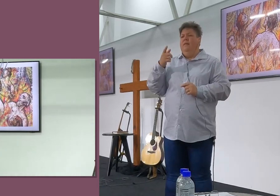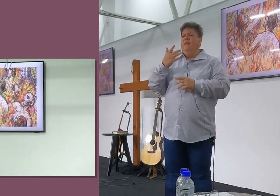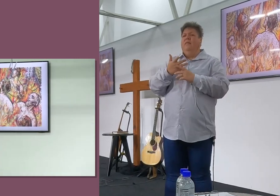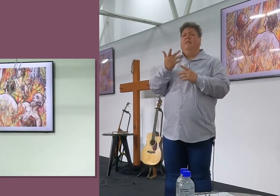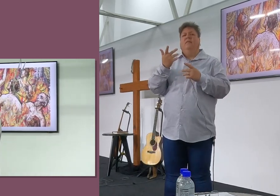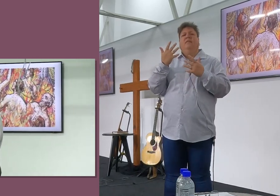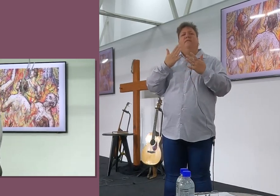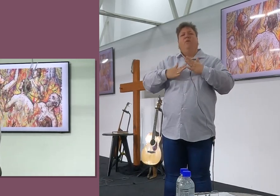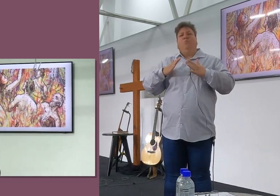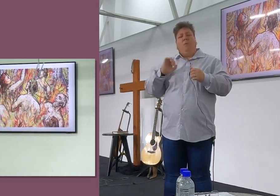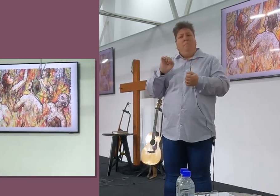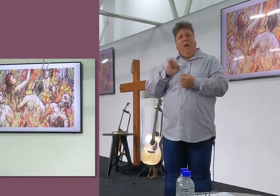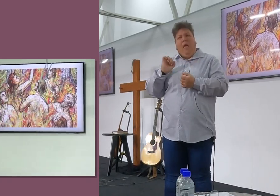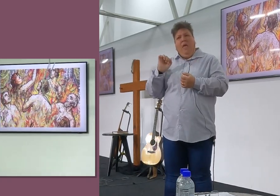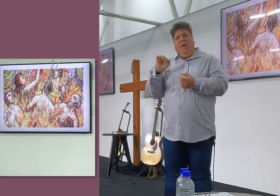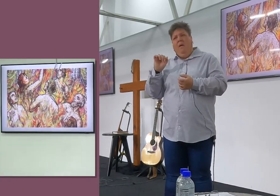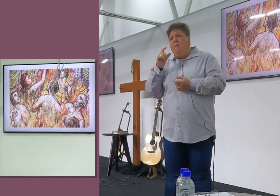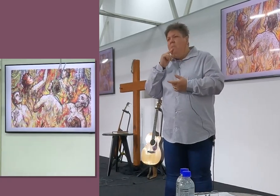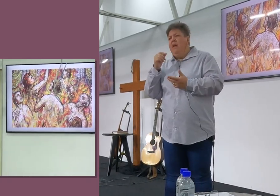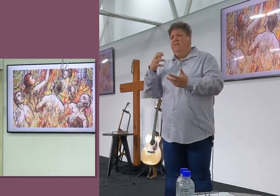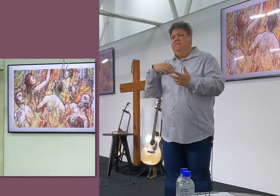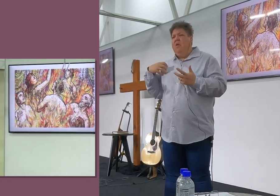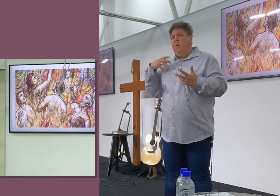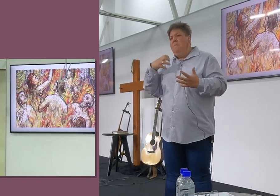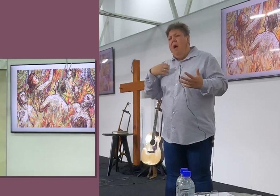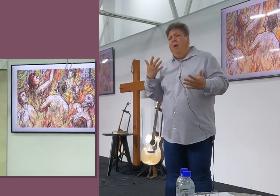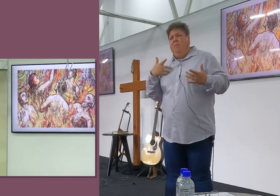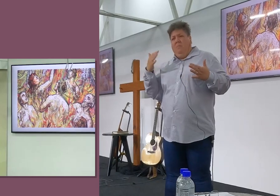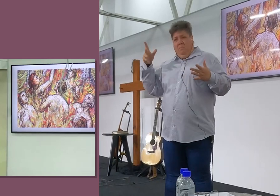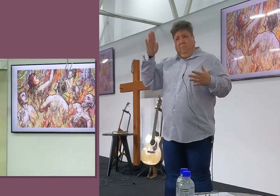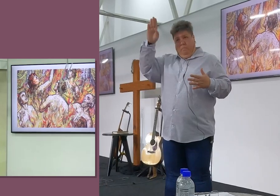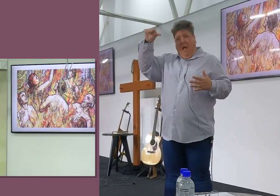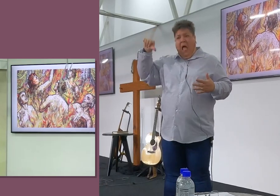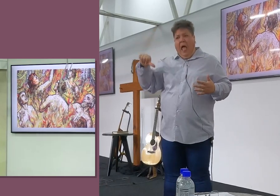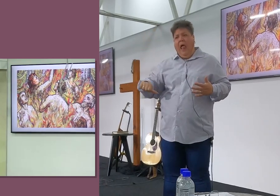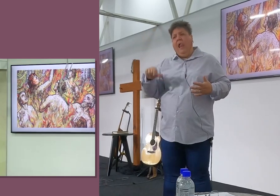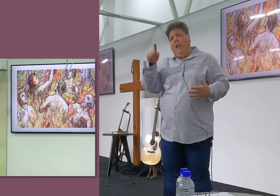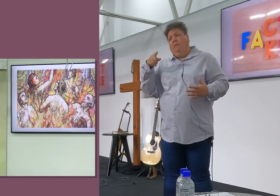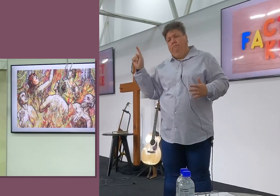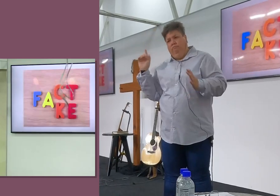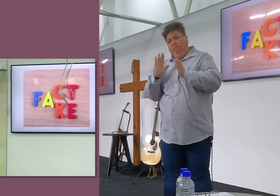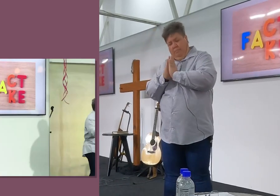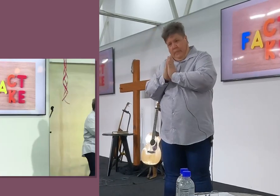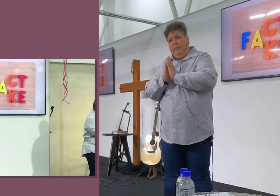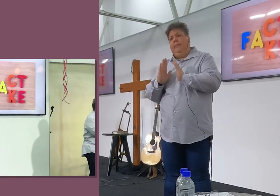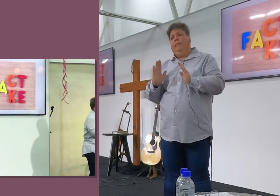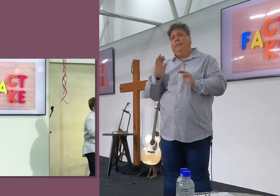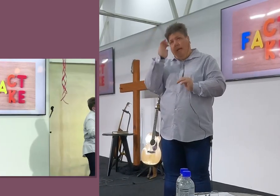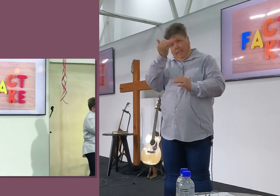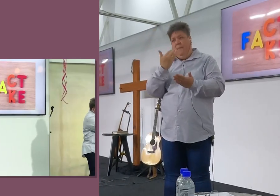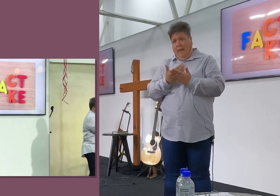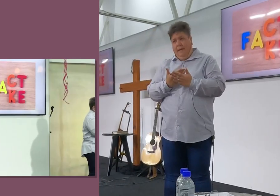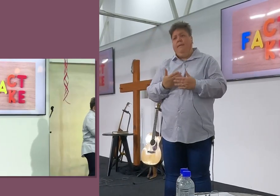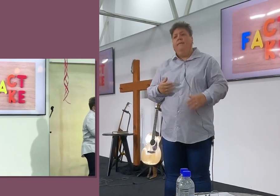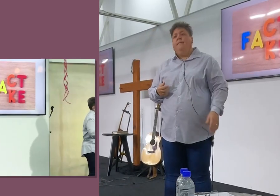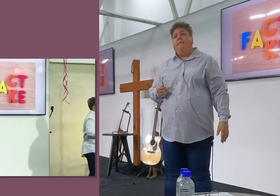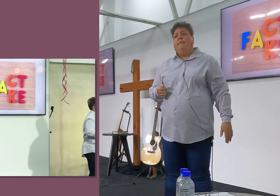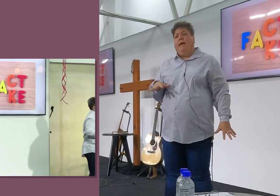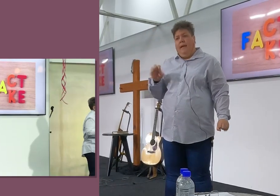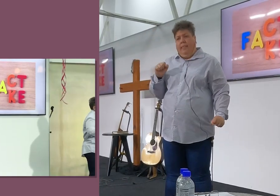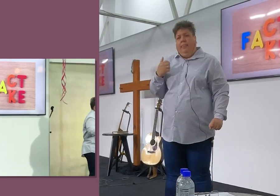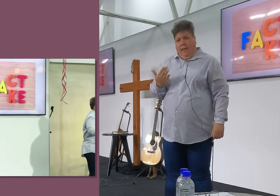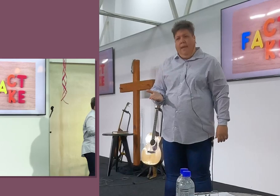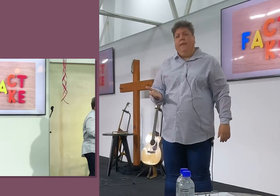weet, Jy hem net te vermoede he, Kom beleid het, En ons sal een rekeningkie afskryf, En ons sal een gebekkie doen, Nou julle, Dis, Julle kan hoor, Nee, Dis belaglik, Stem julle saam,